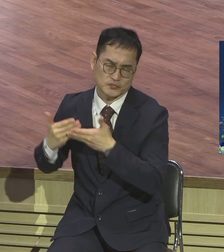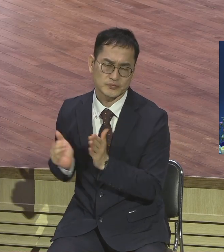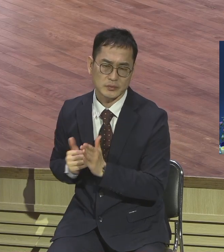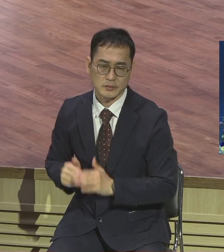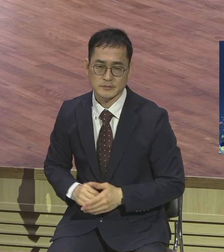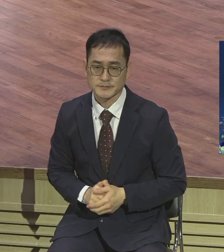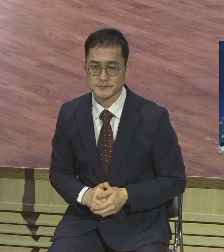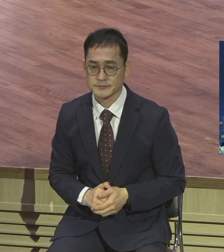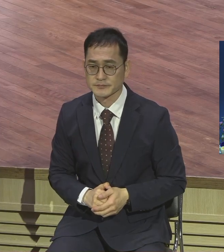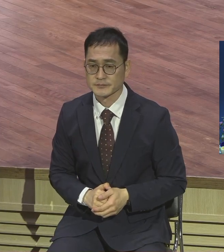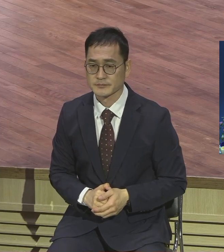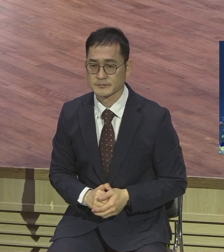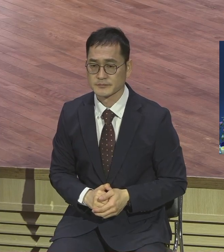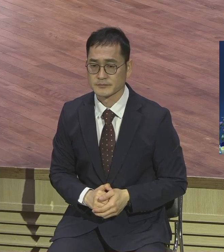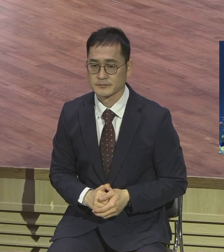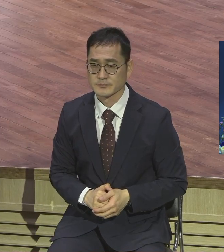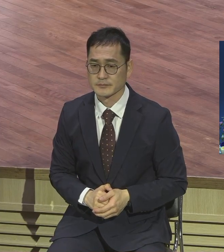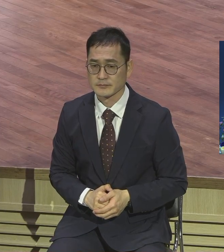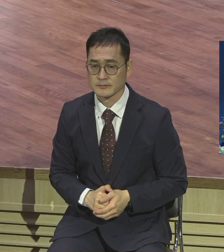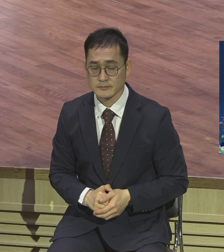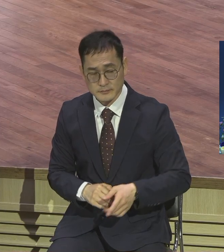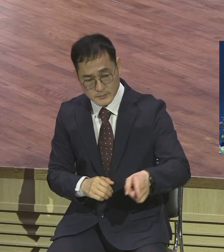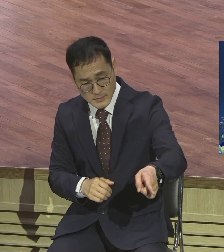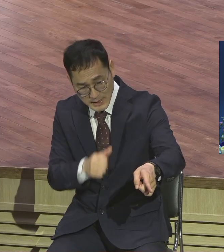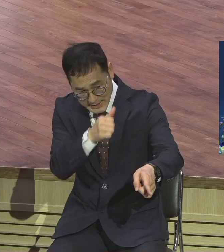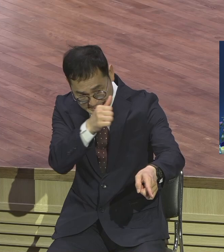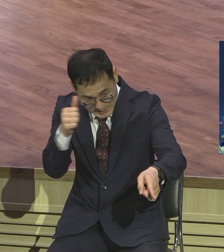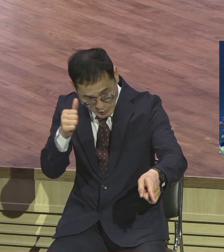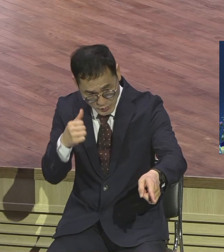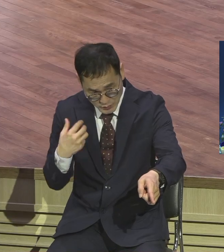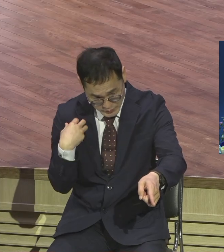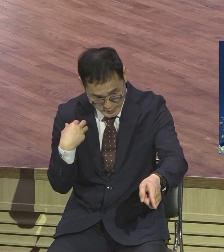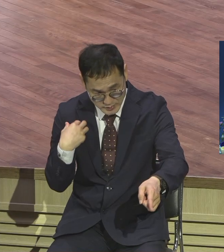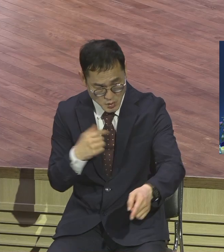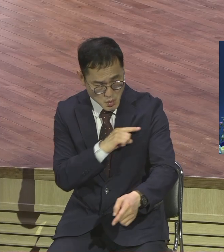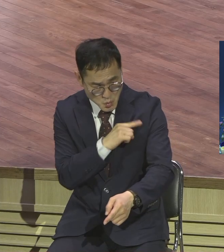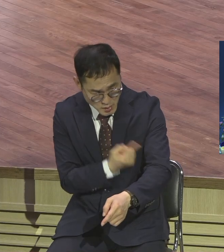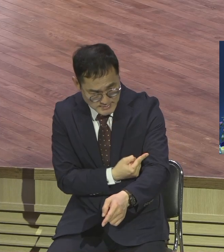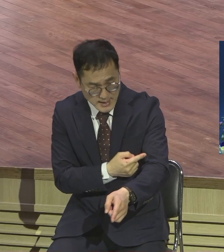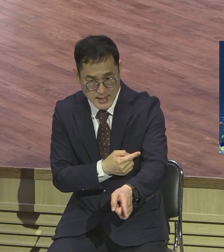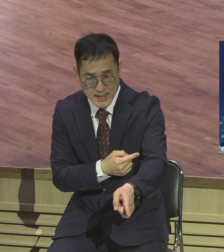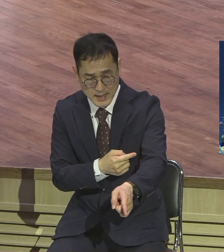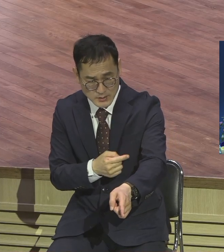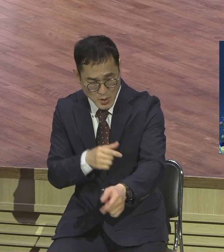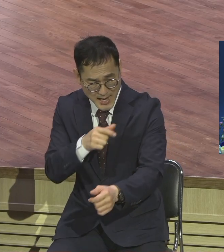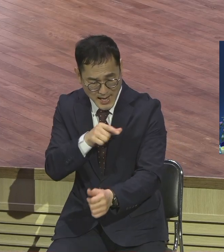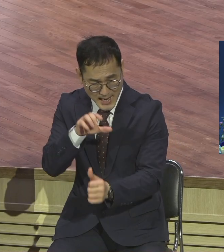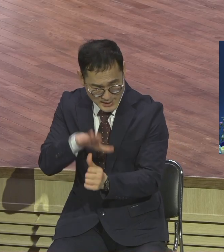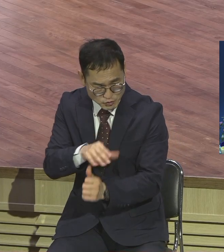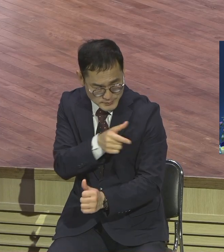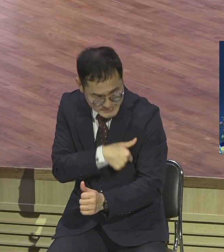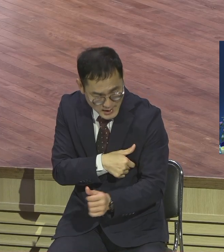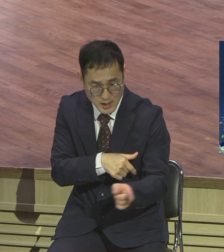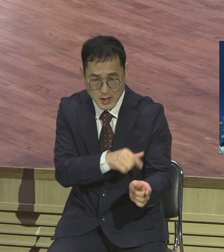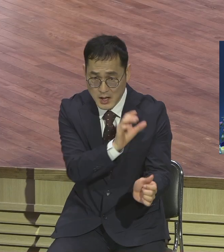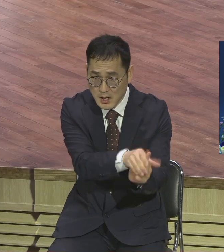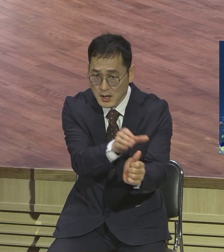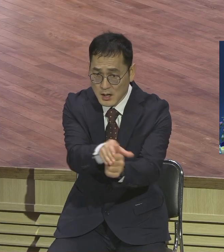감히 여운 게 장로가 되겠어요 권사가 되고 안심사가 되고 내가 권사인지